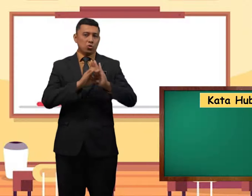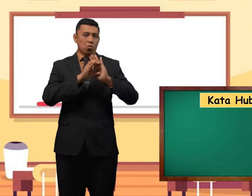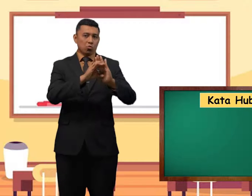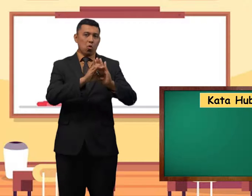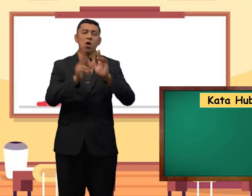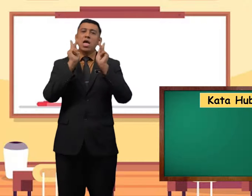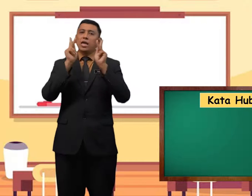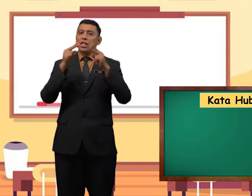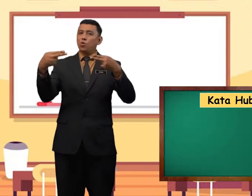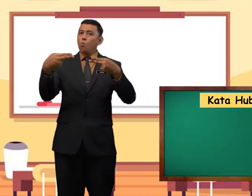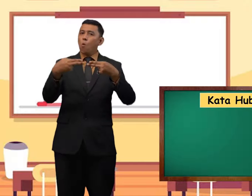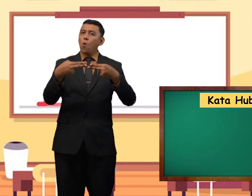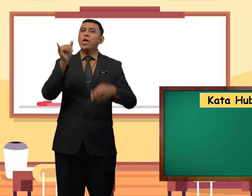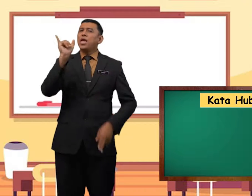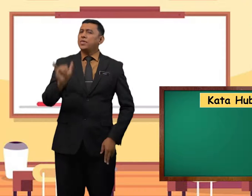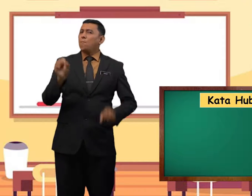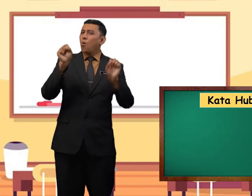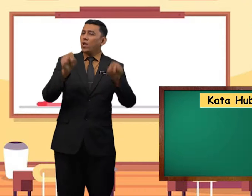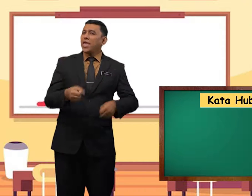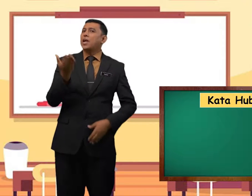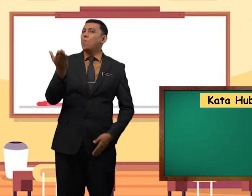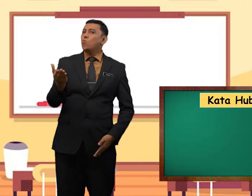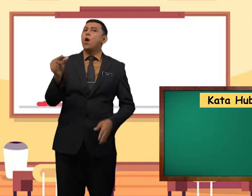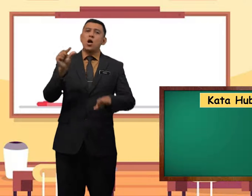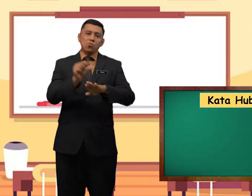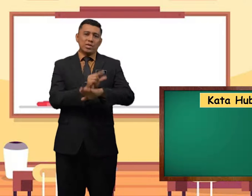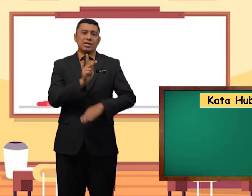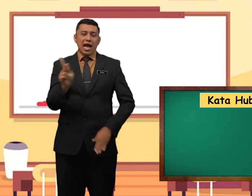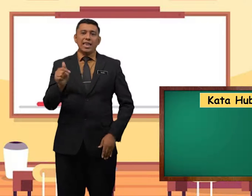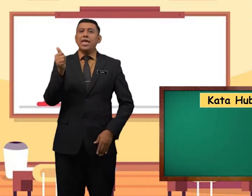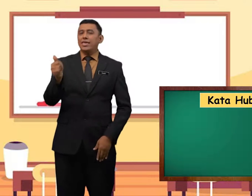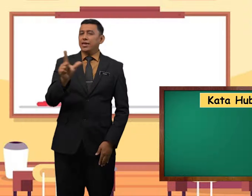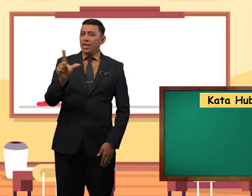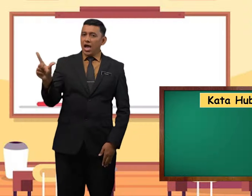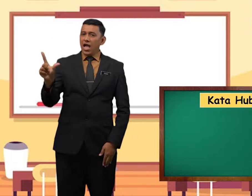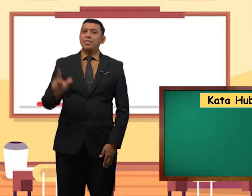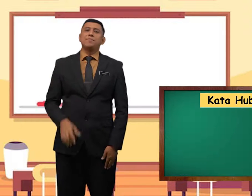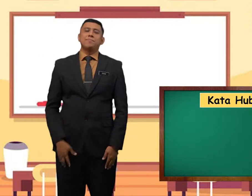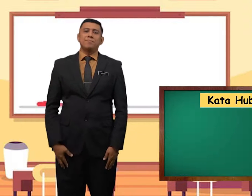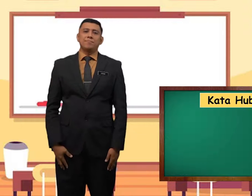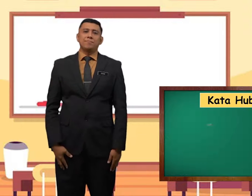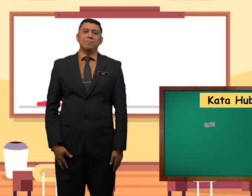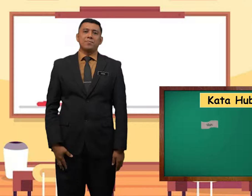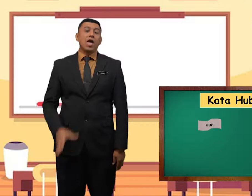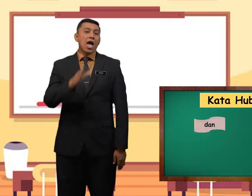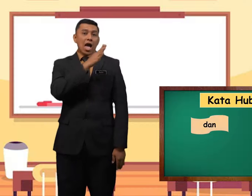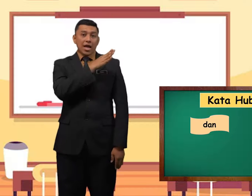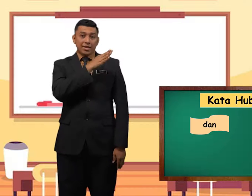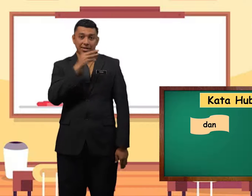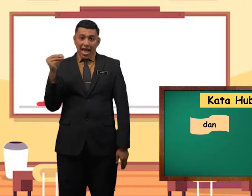Contoh, kata hubung yang boleh kamu gunakan ialah dan